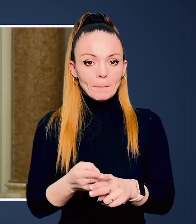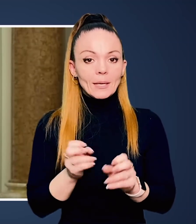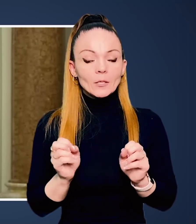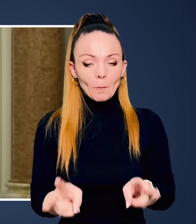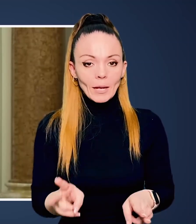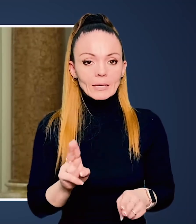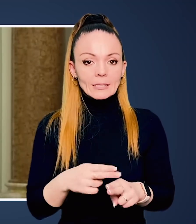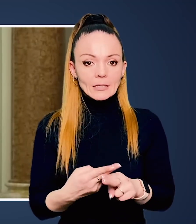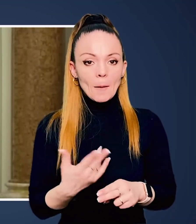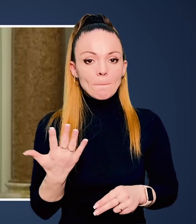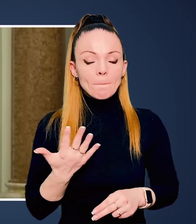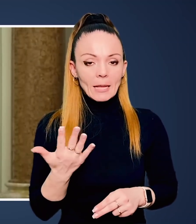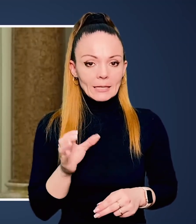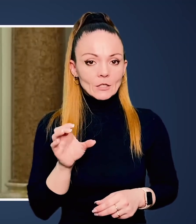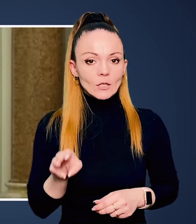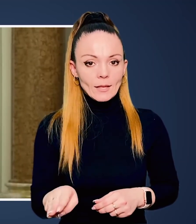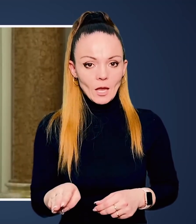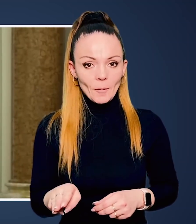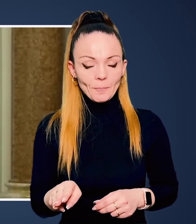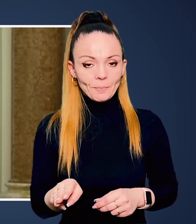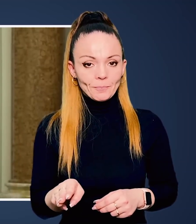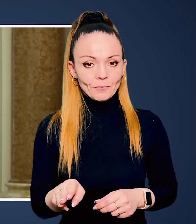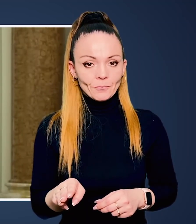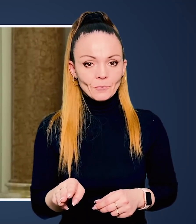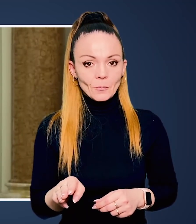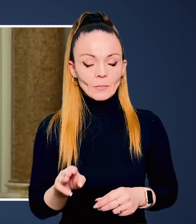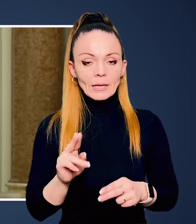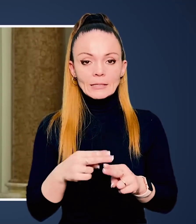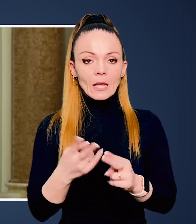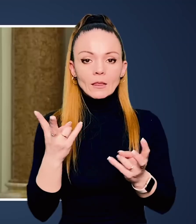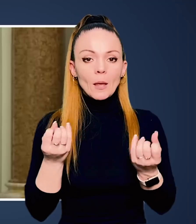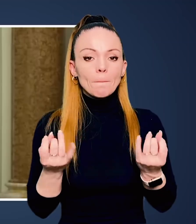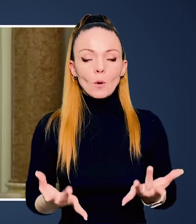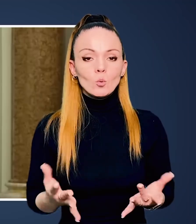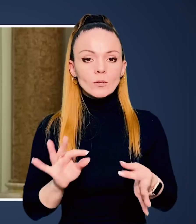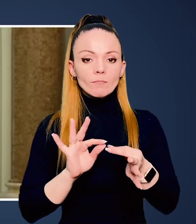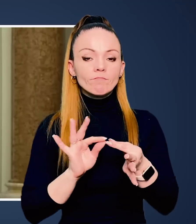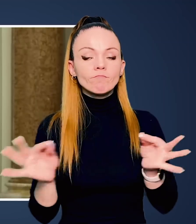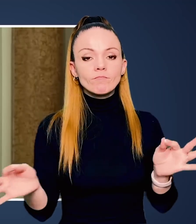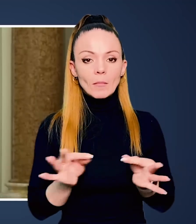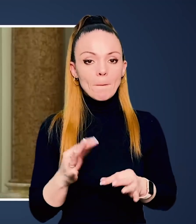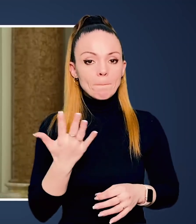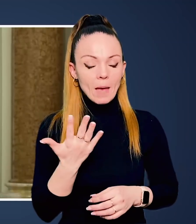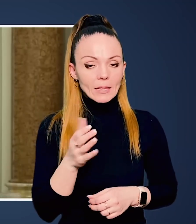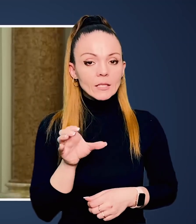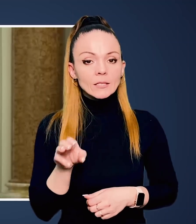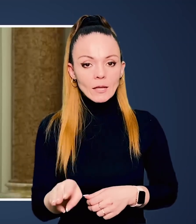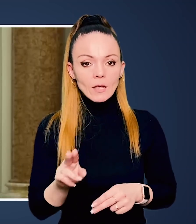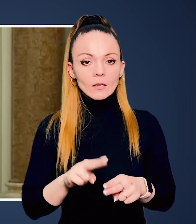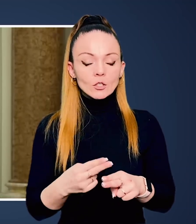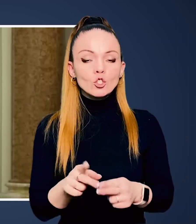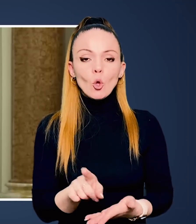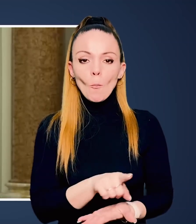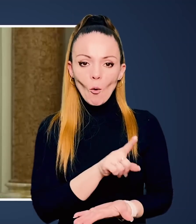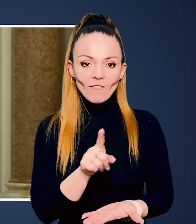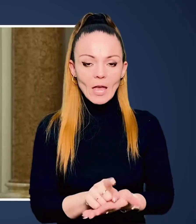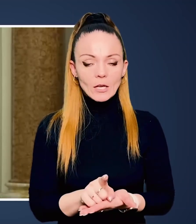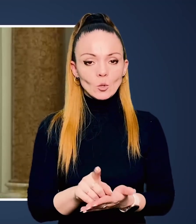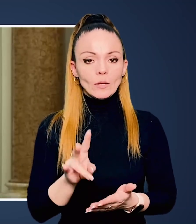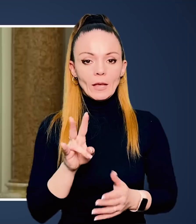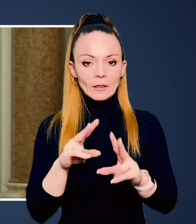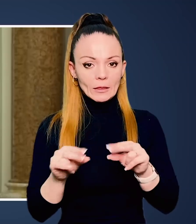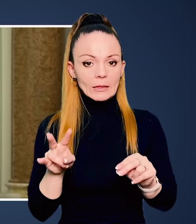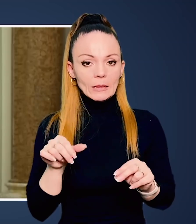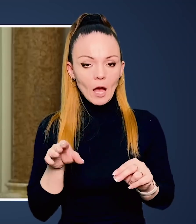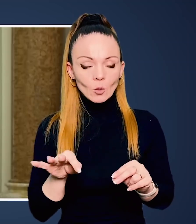найліпше підтвердження цієї безпеки – це п'ята стаття. П'ята стаття – це не просто риторика,